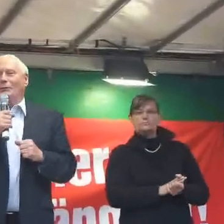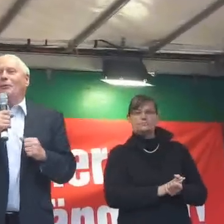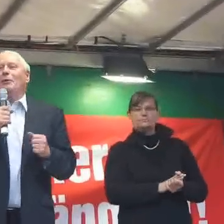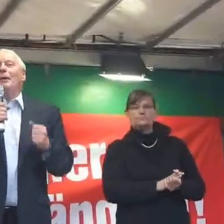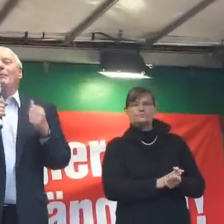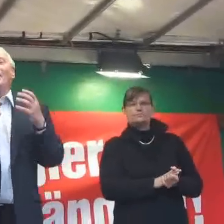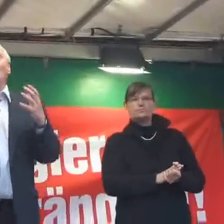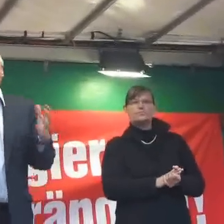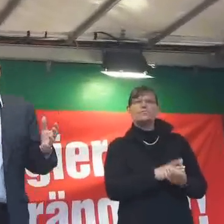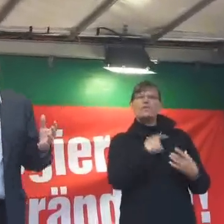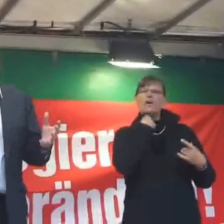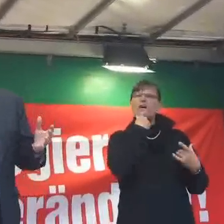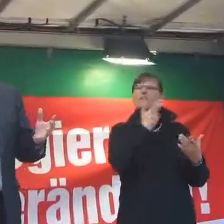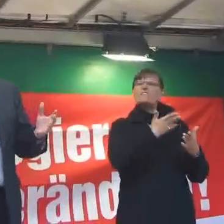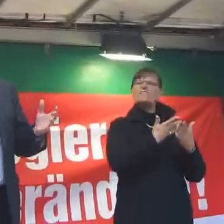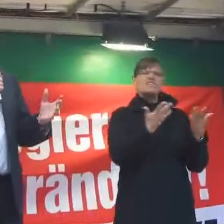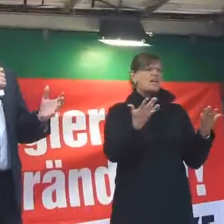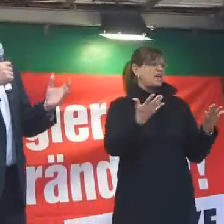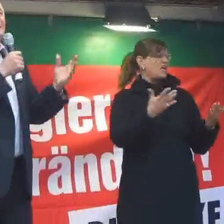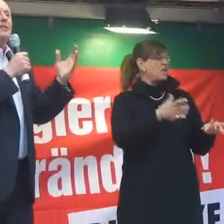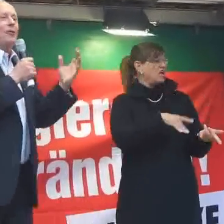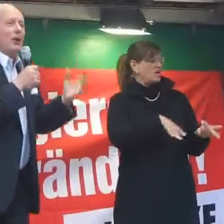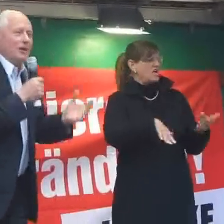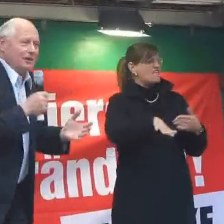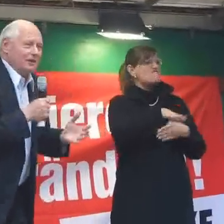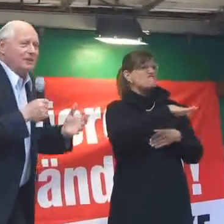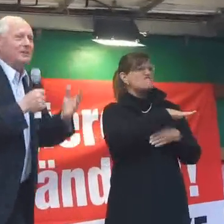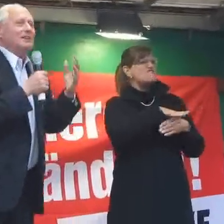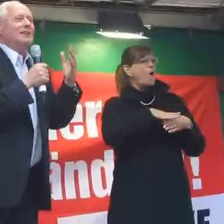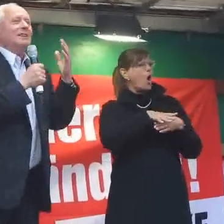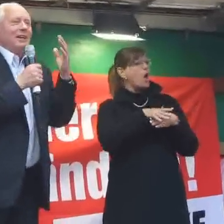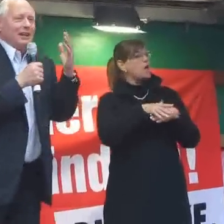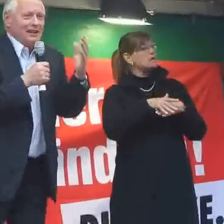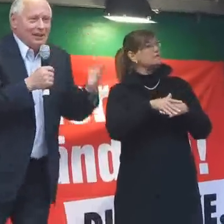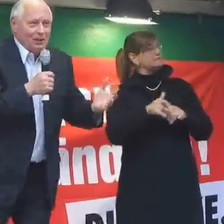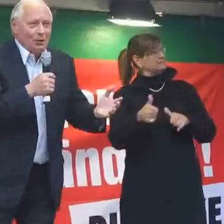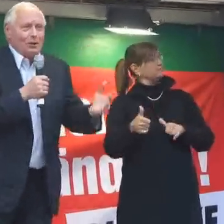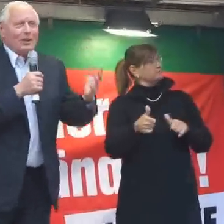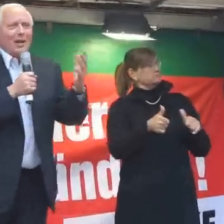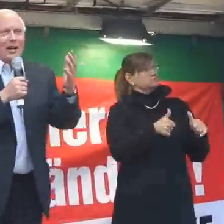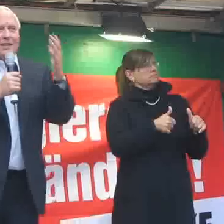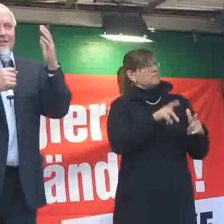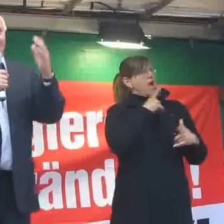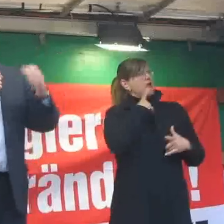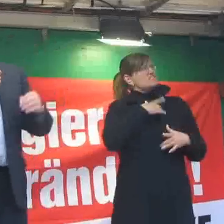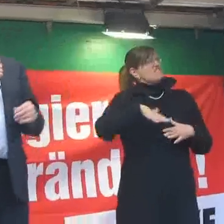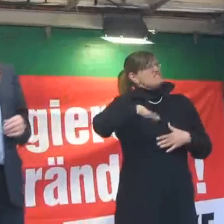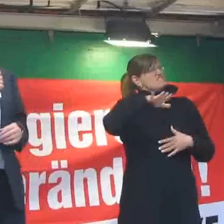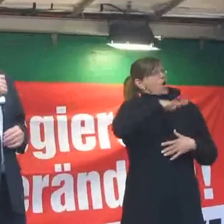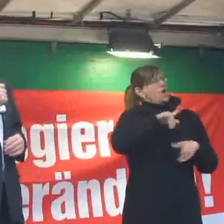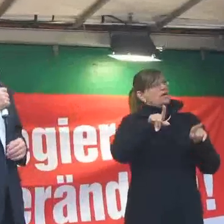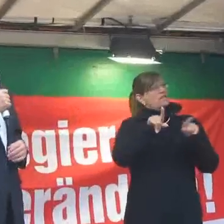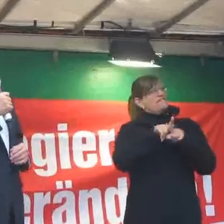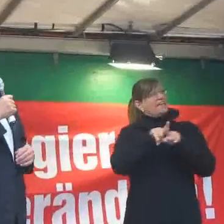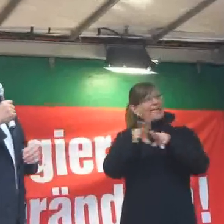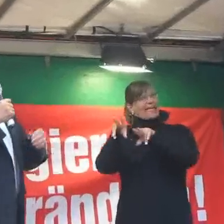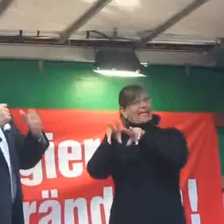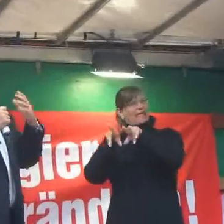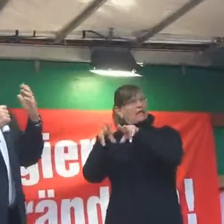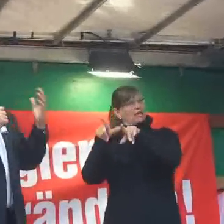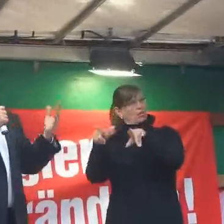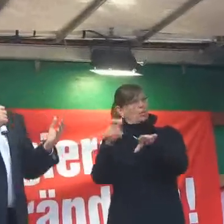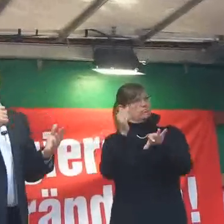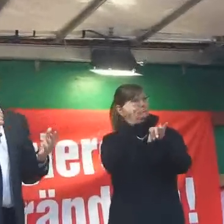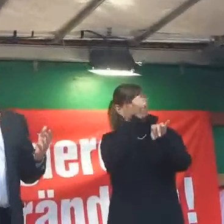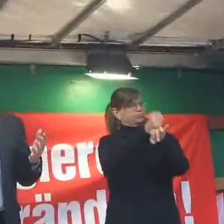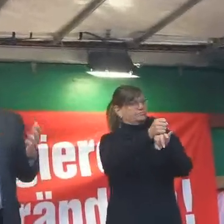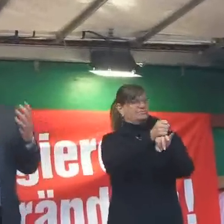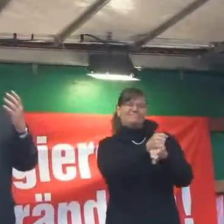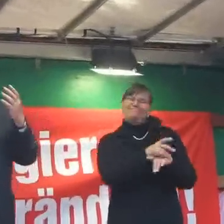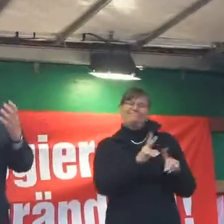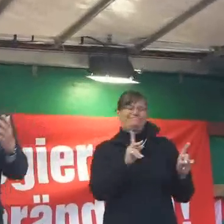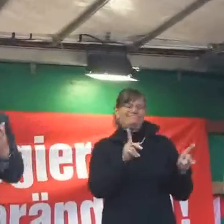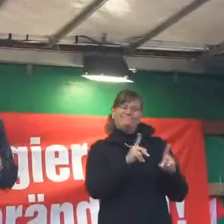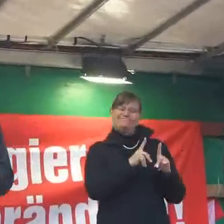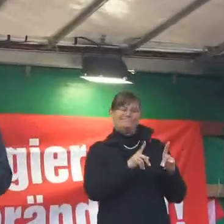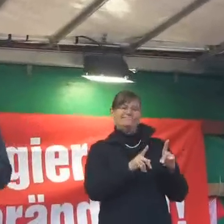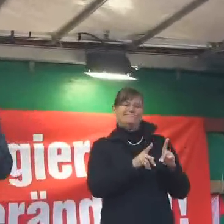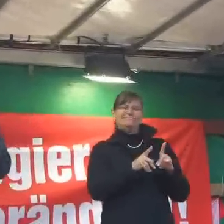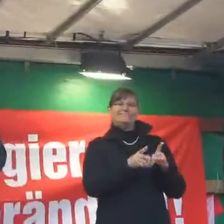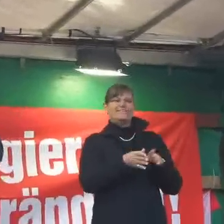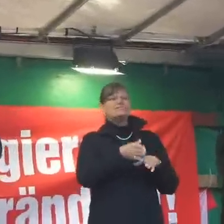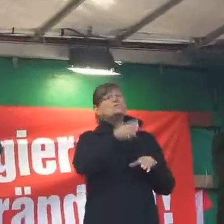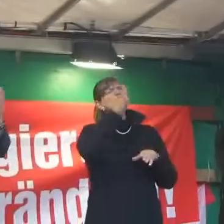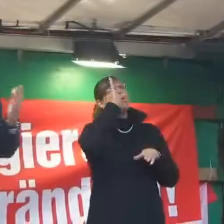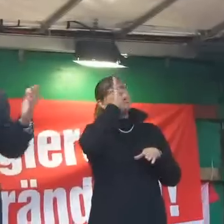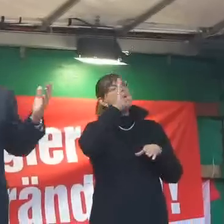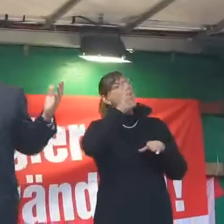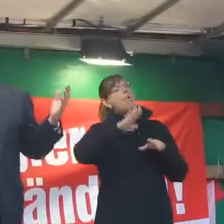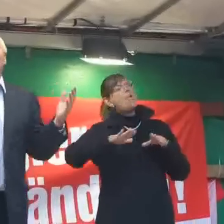Und da würde man vermuten, dass das Volk die Regierungen einsetzt. Aber in Südeuropa geht das schon ehrlicher zu.